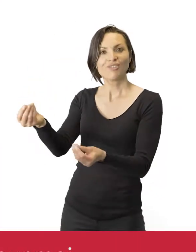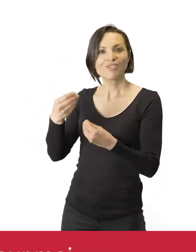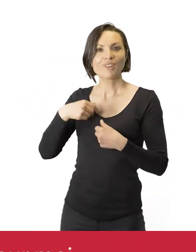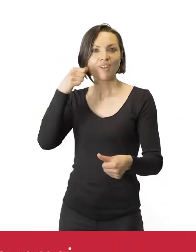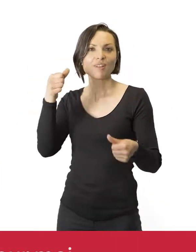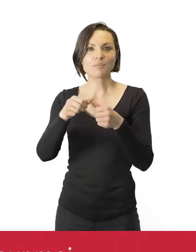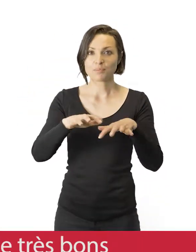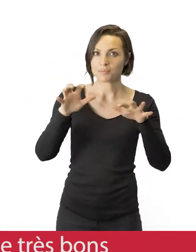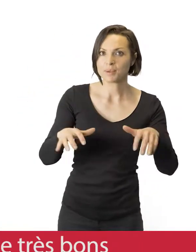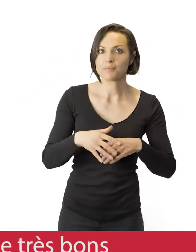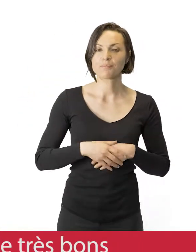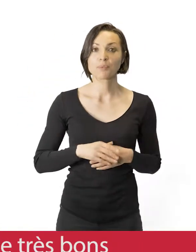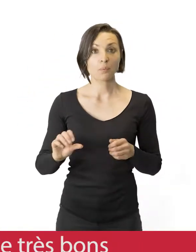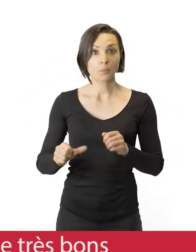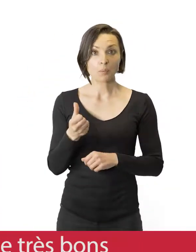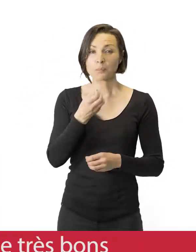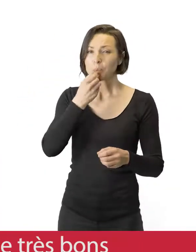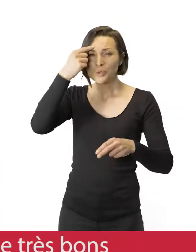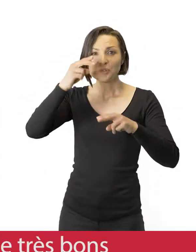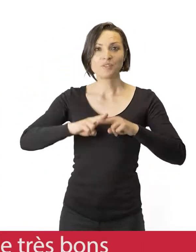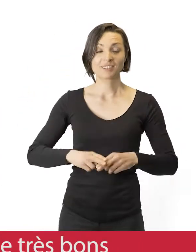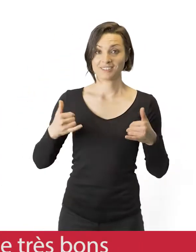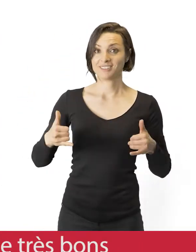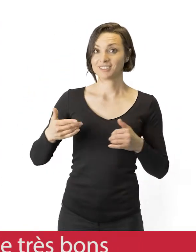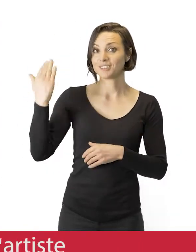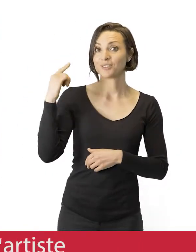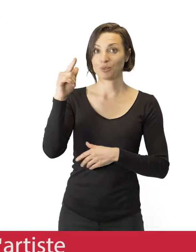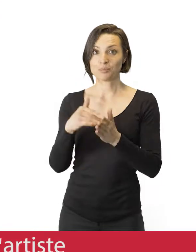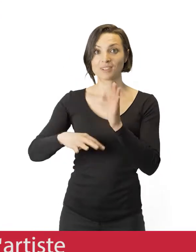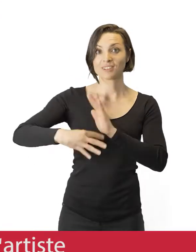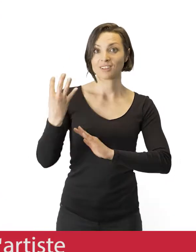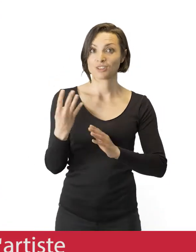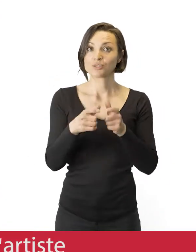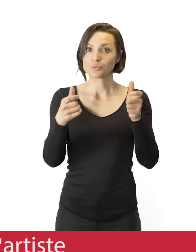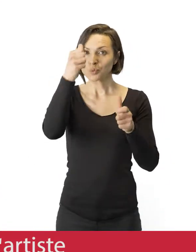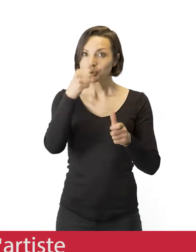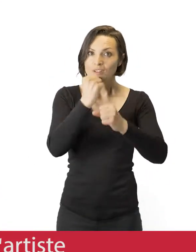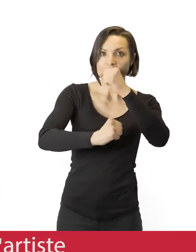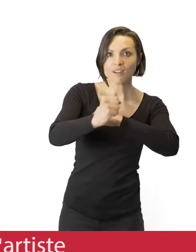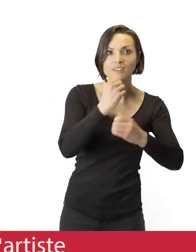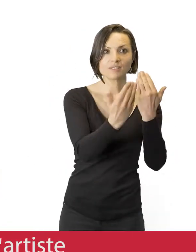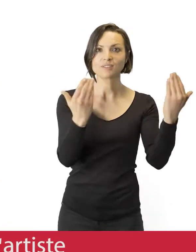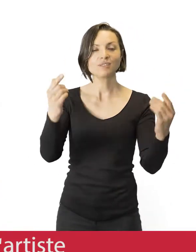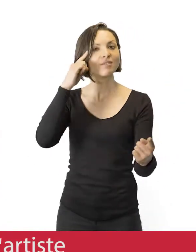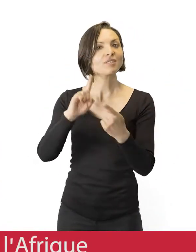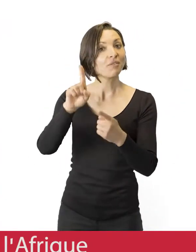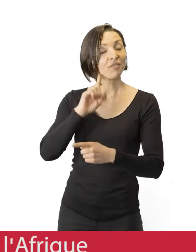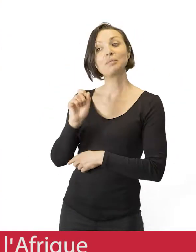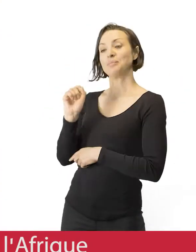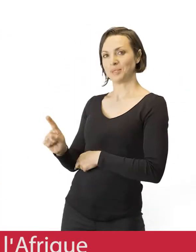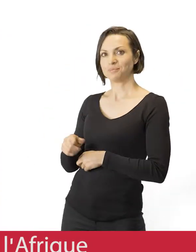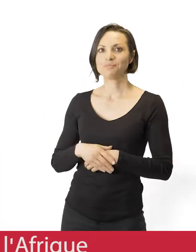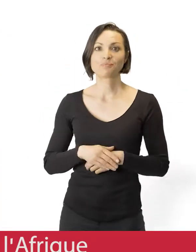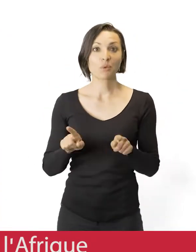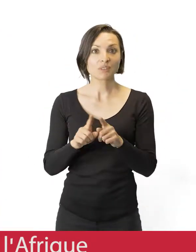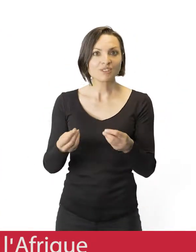évoque beaucoup de choses pour moi. Elle évoque tout d'abord de très bons souvenirs de l'exposition qui a été consacrée à l'artiste au musée en 2014. Et